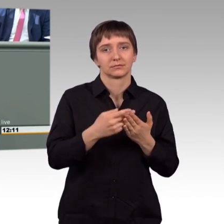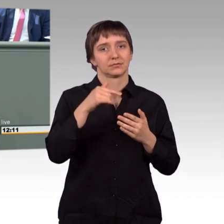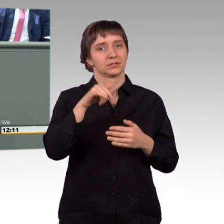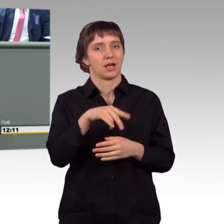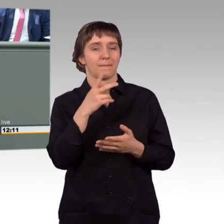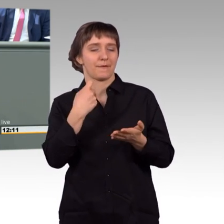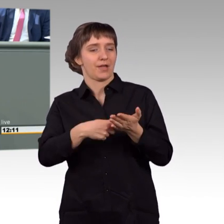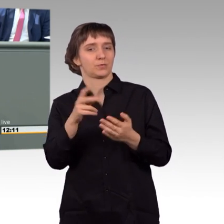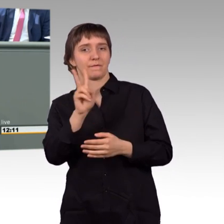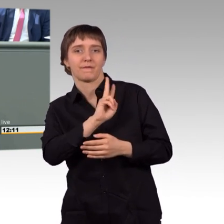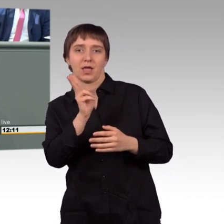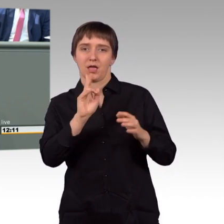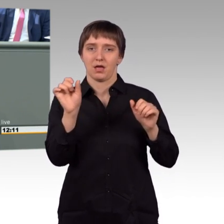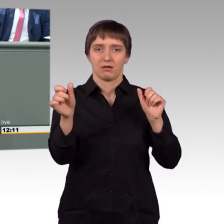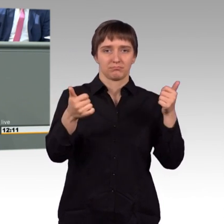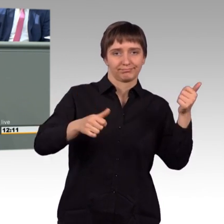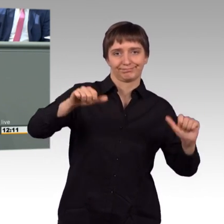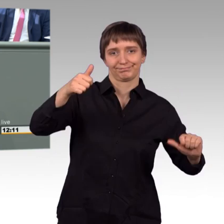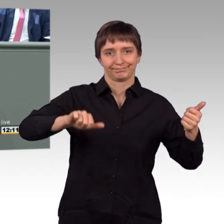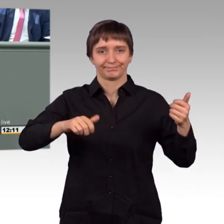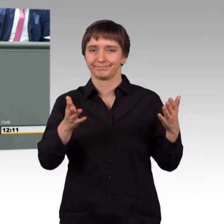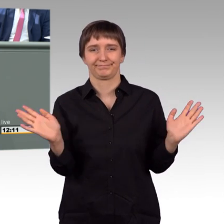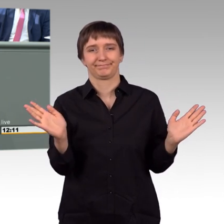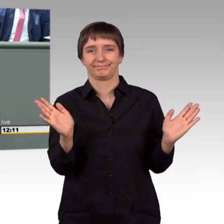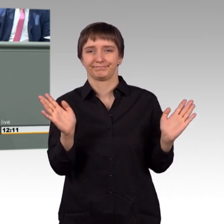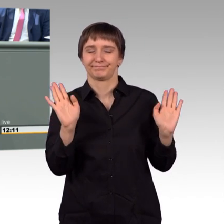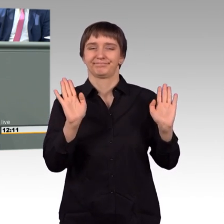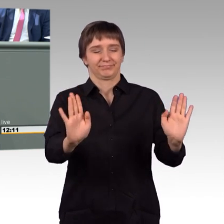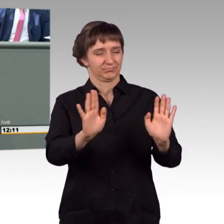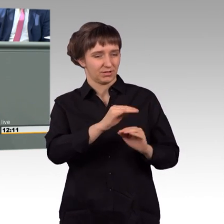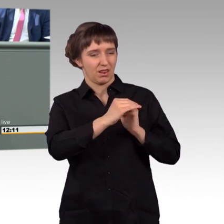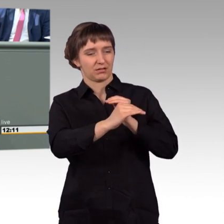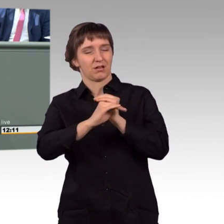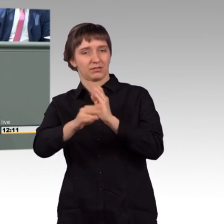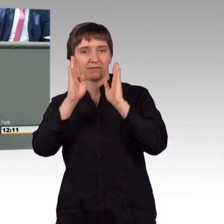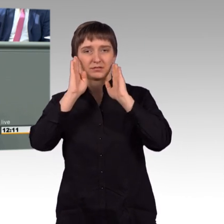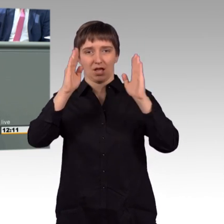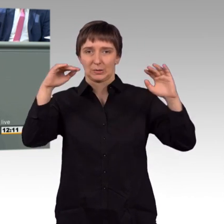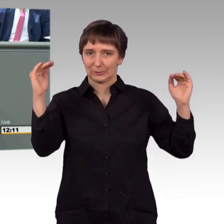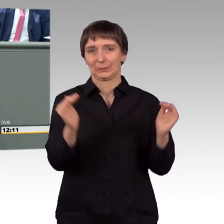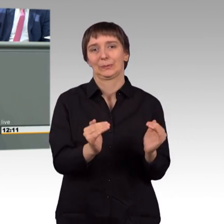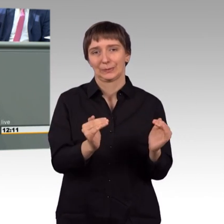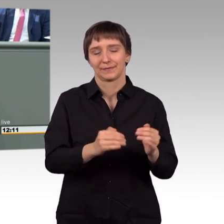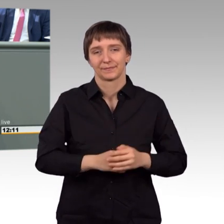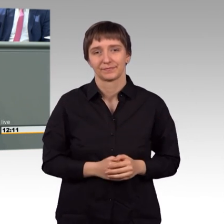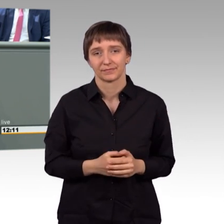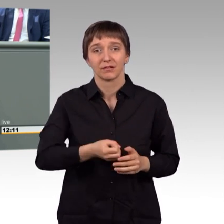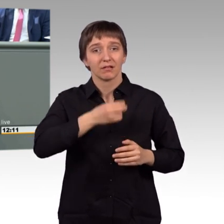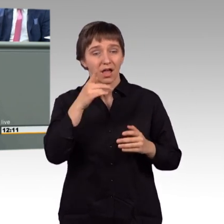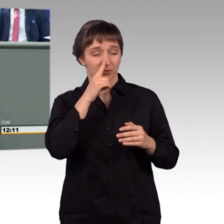dass schlicht und ergreifend das Vertrauen zwischen den beiden Mächten größer wird. Und das hat natürlich auch in dieser Region Auswirkungen, weil